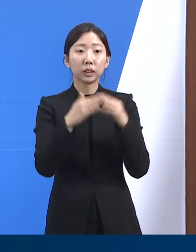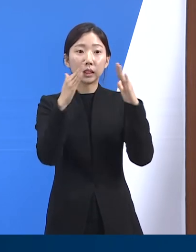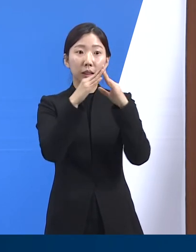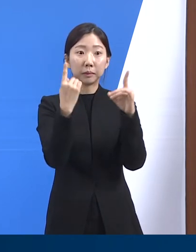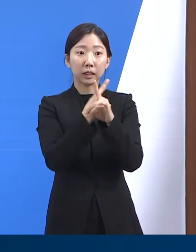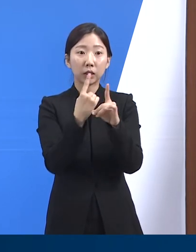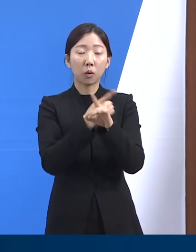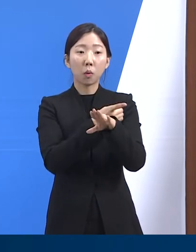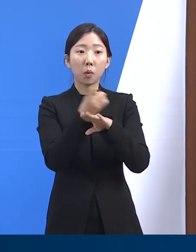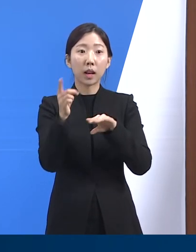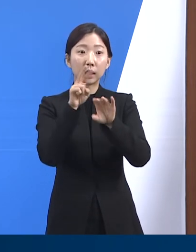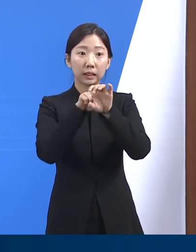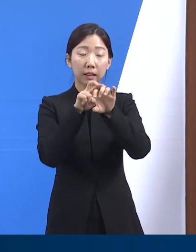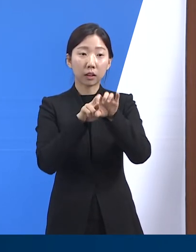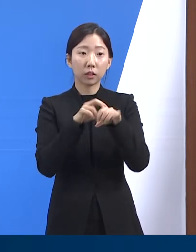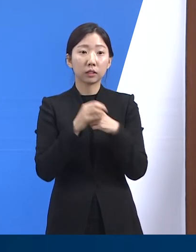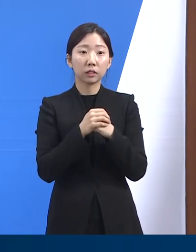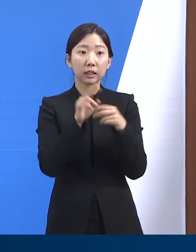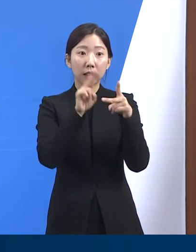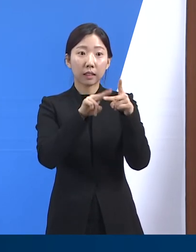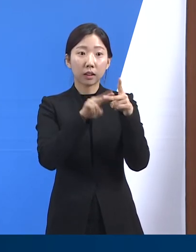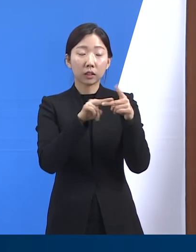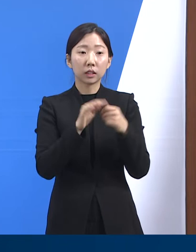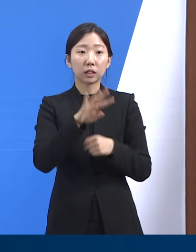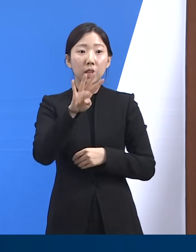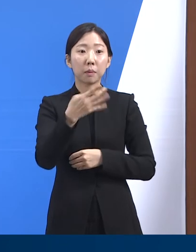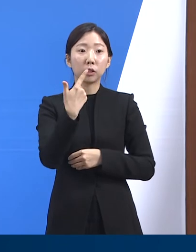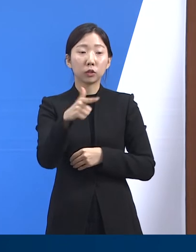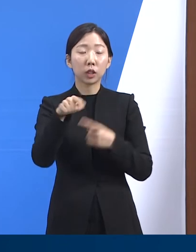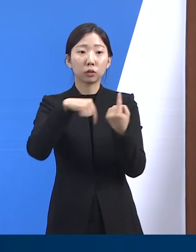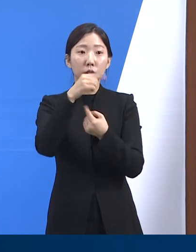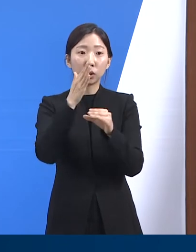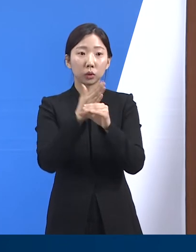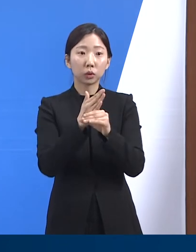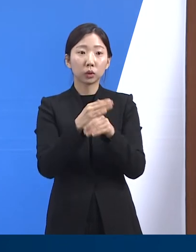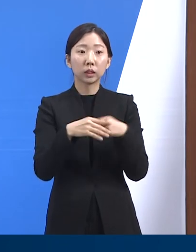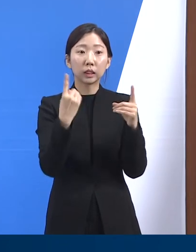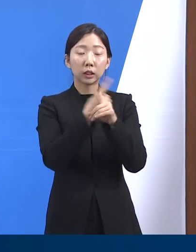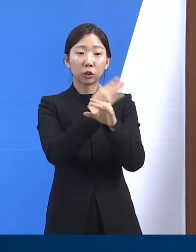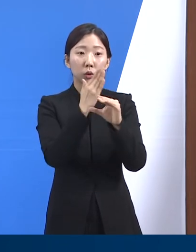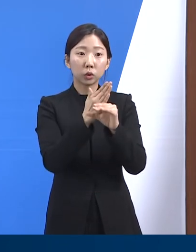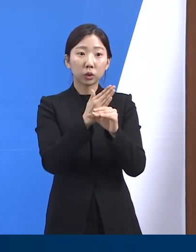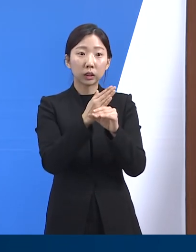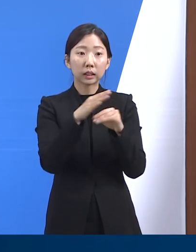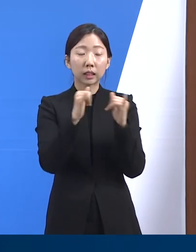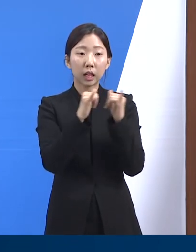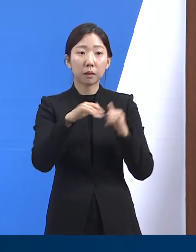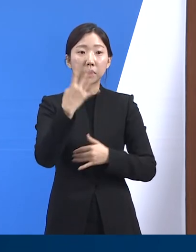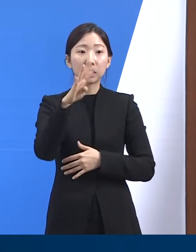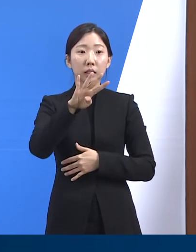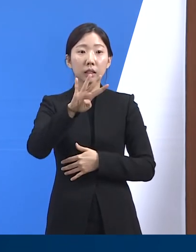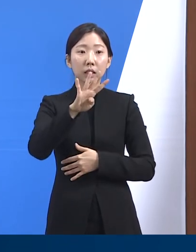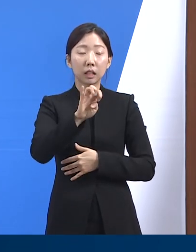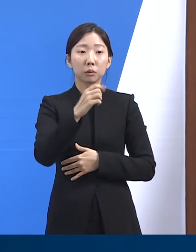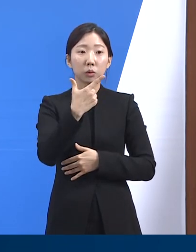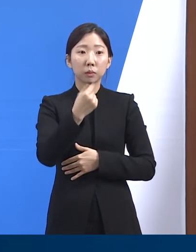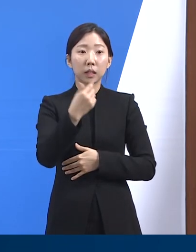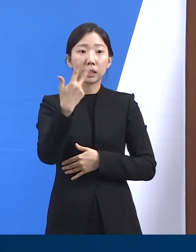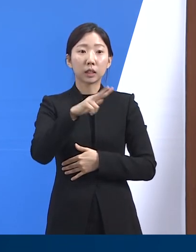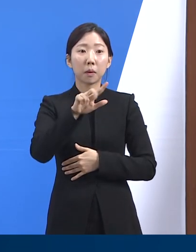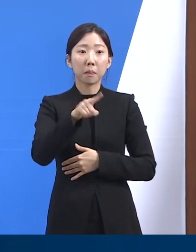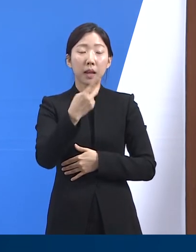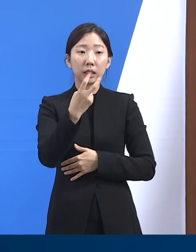외래진로센터는 46개소 운영 중입니다. 현재 치료 중인 환자는 46만 7,121명입니다.